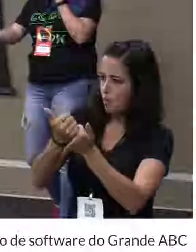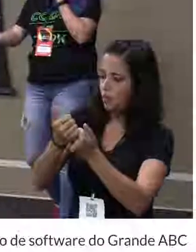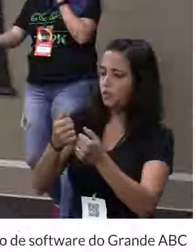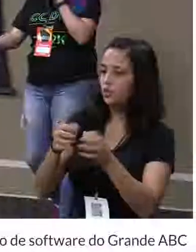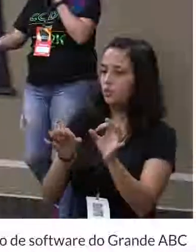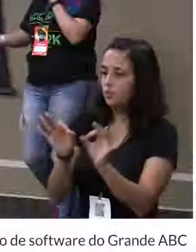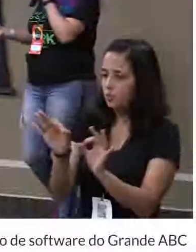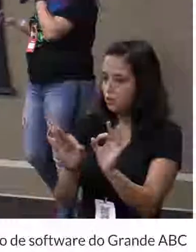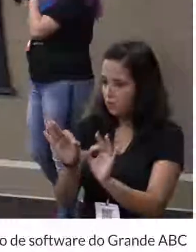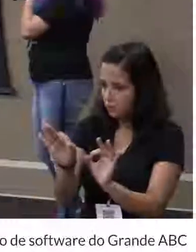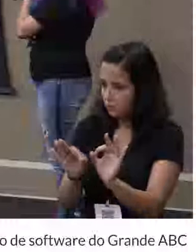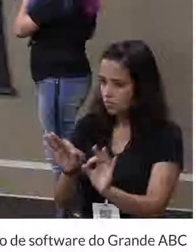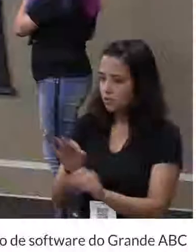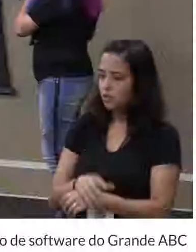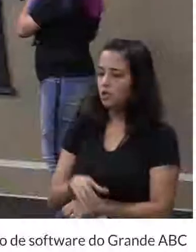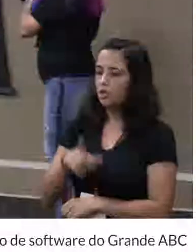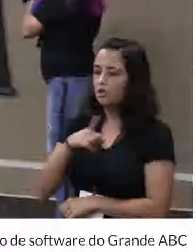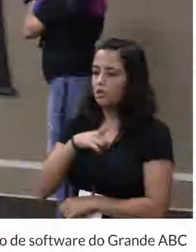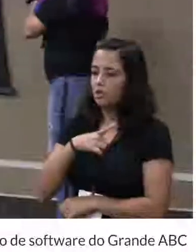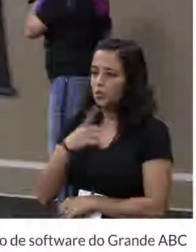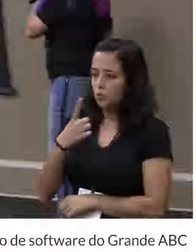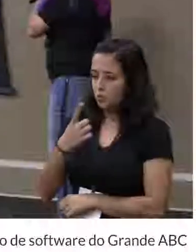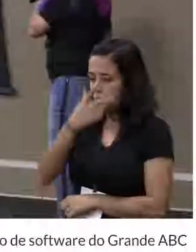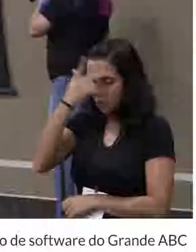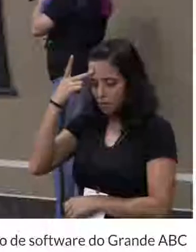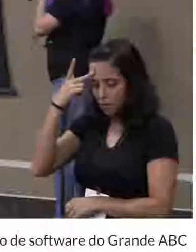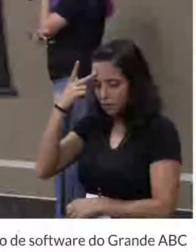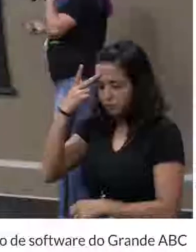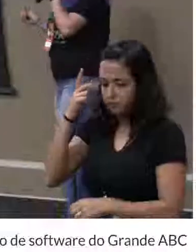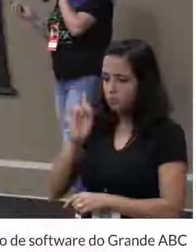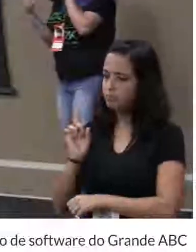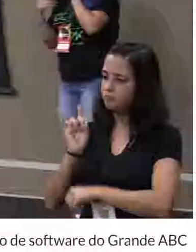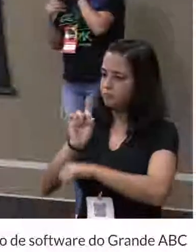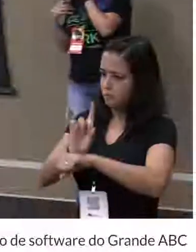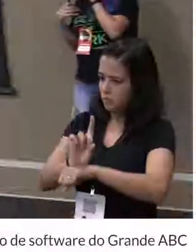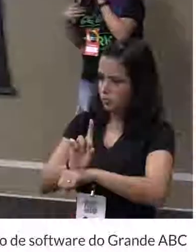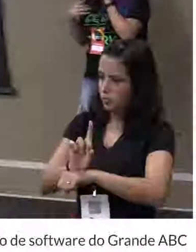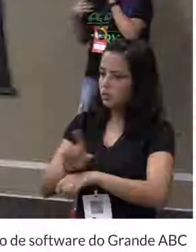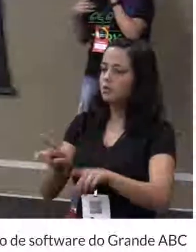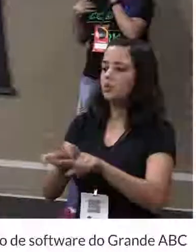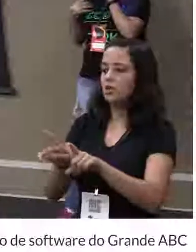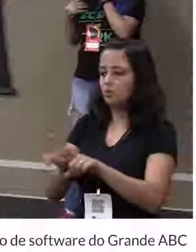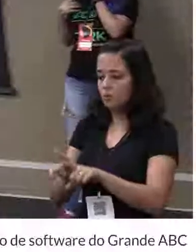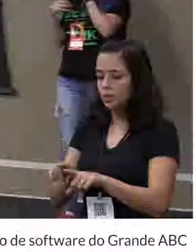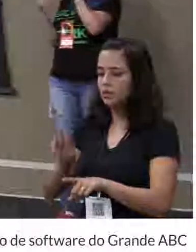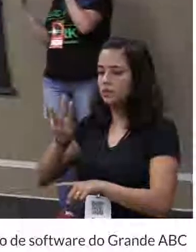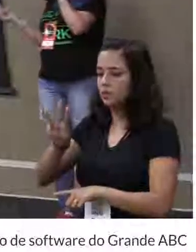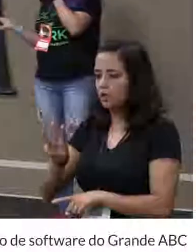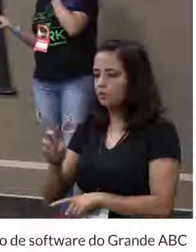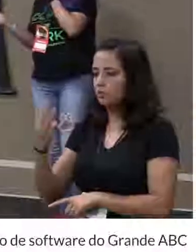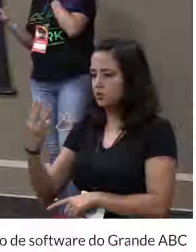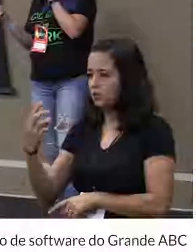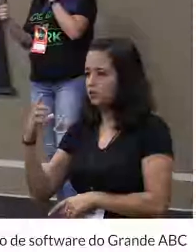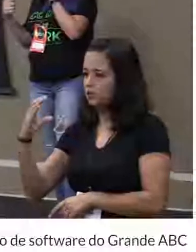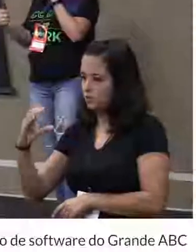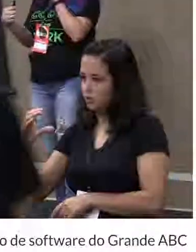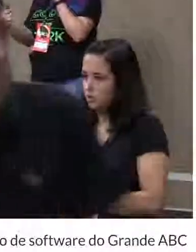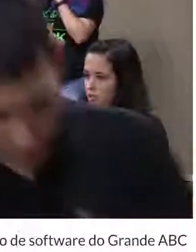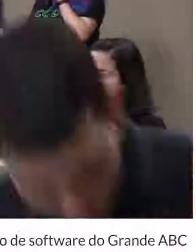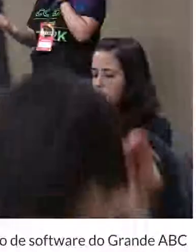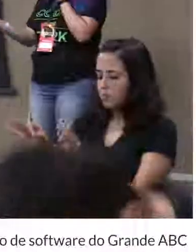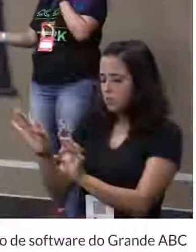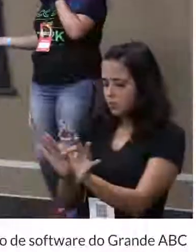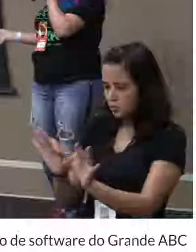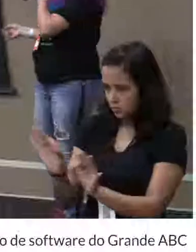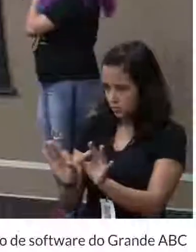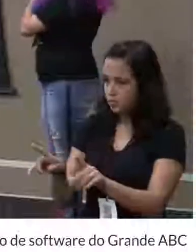fazem parte do consórcio. Então tem pelo menos um membro da empresa ali. Eles têm membro do próprio W3C, que é para garantir que a casa vai ficar em ordem